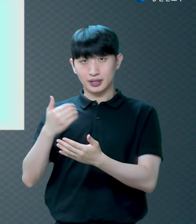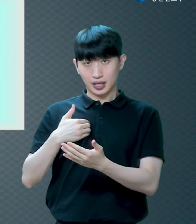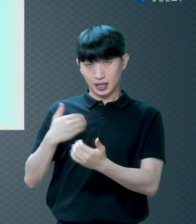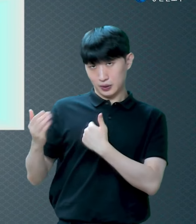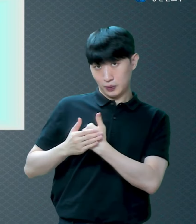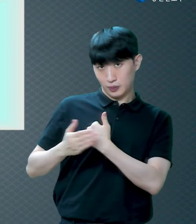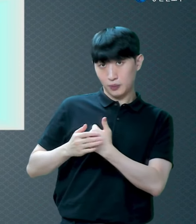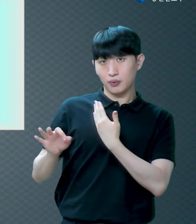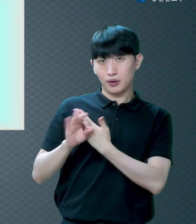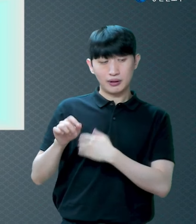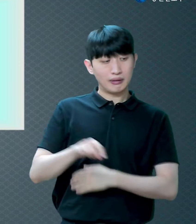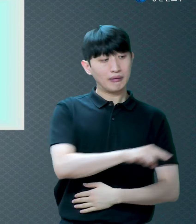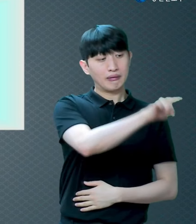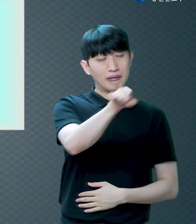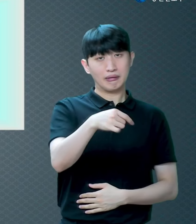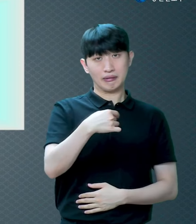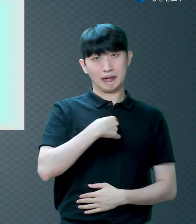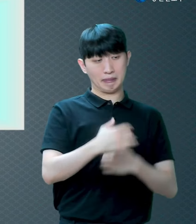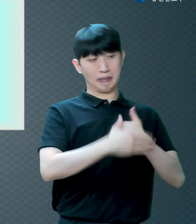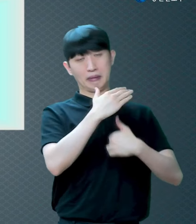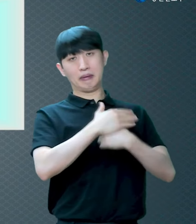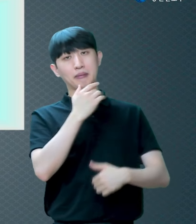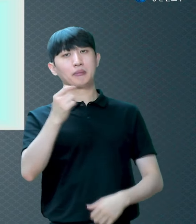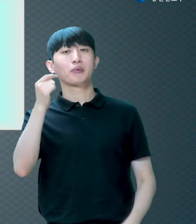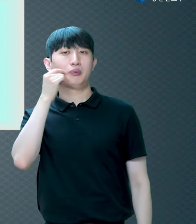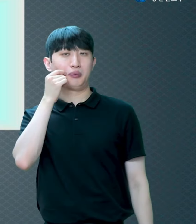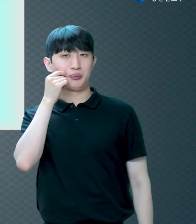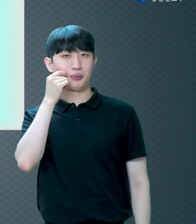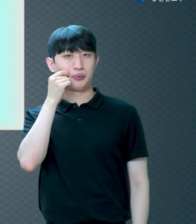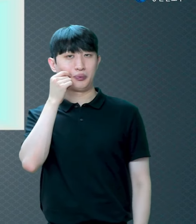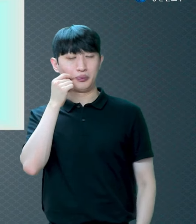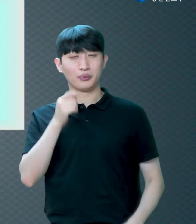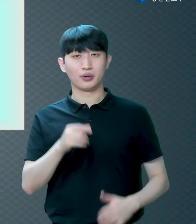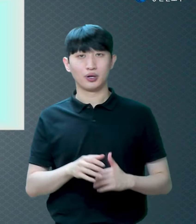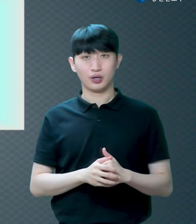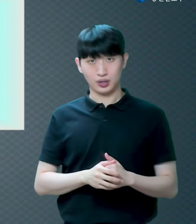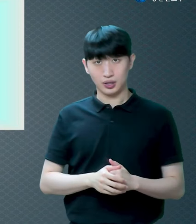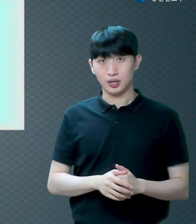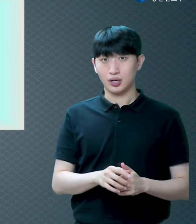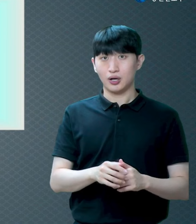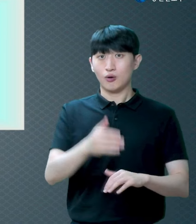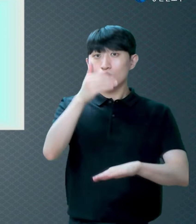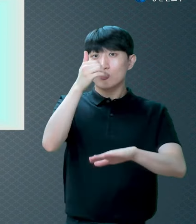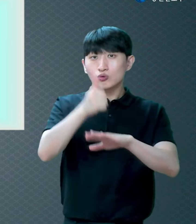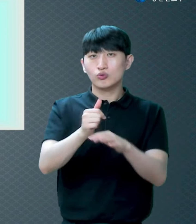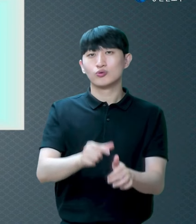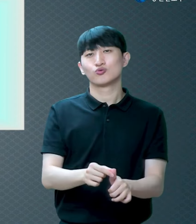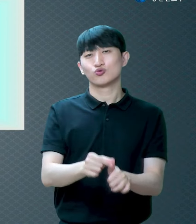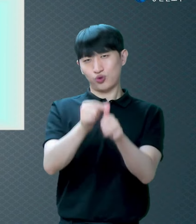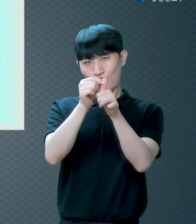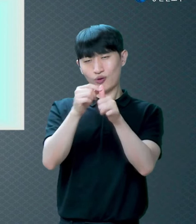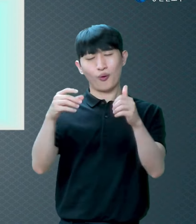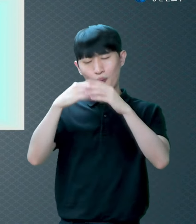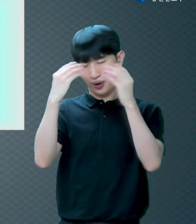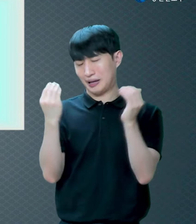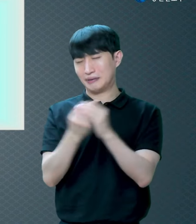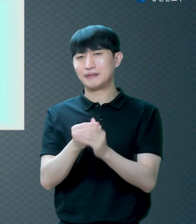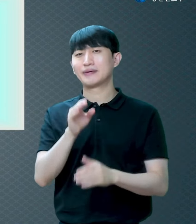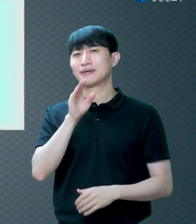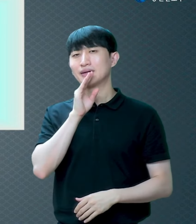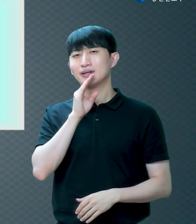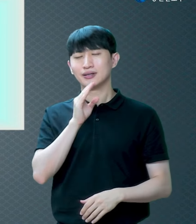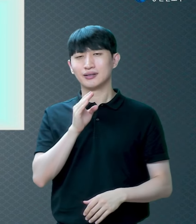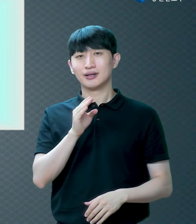편인데 누가 대적하겠어요? 그래서 구원이 완전한 겁니다 자기 아들을 아끼지